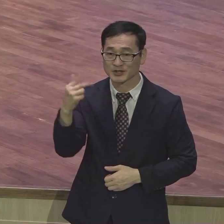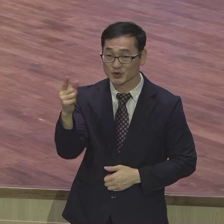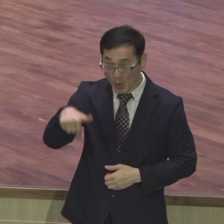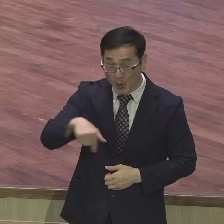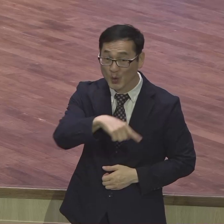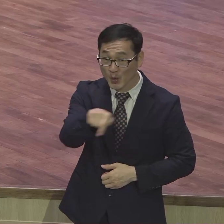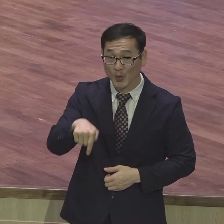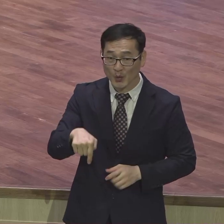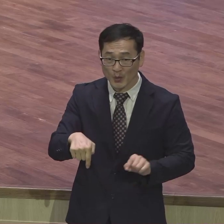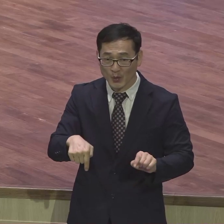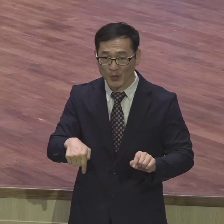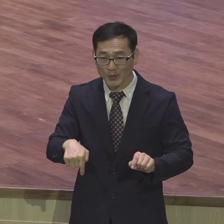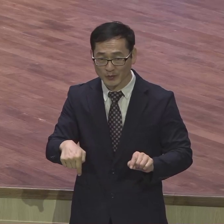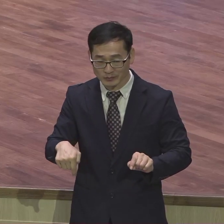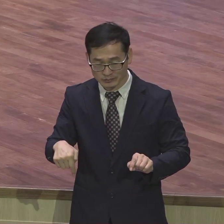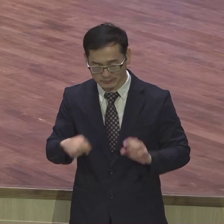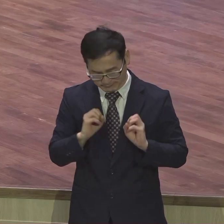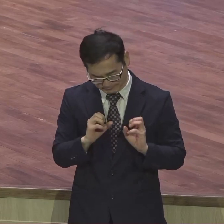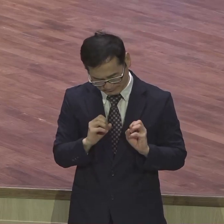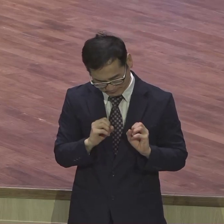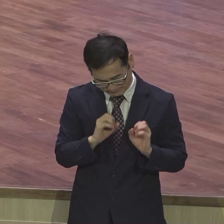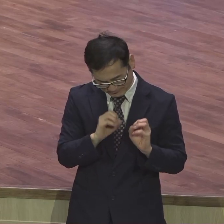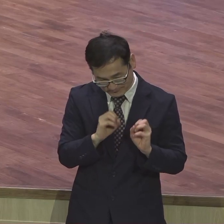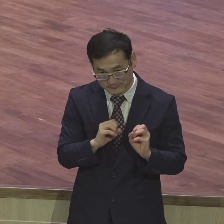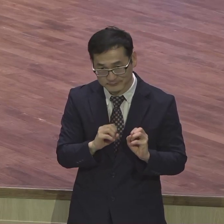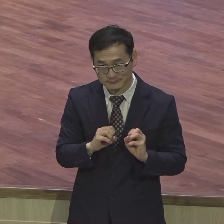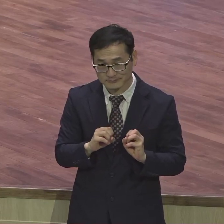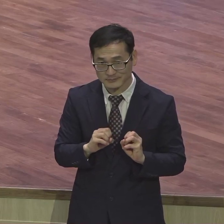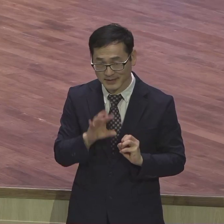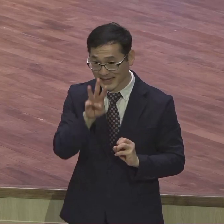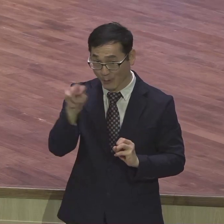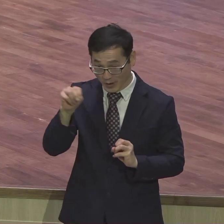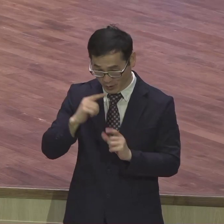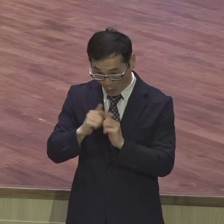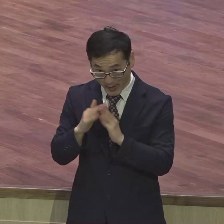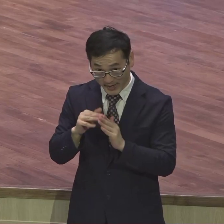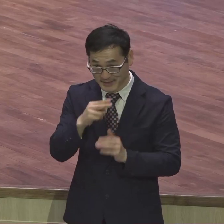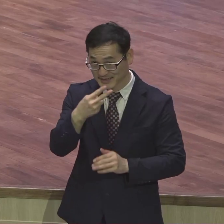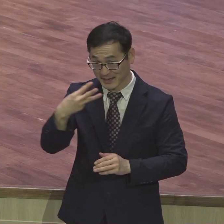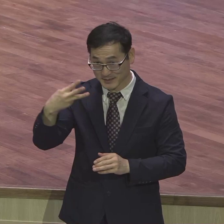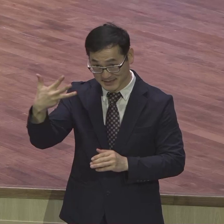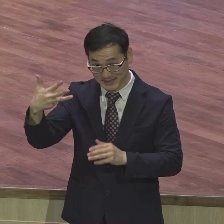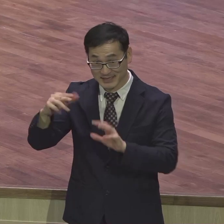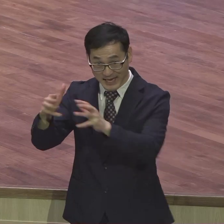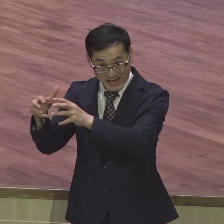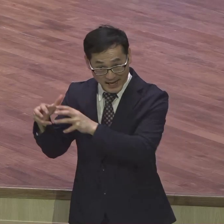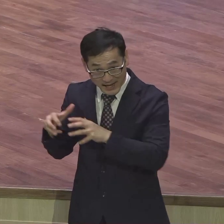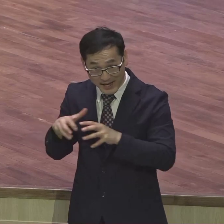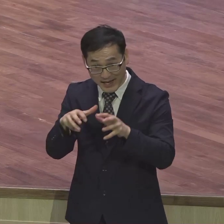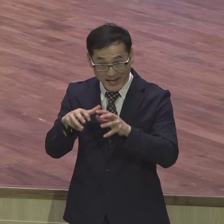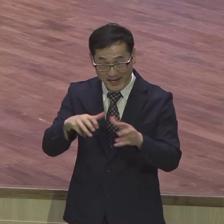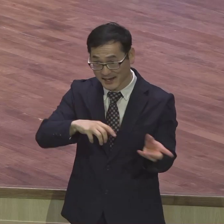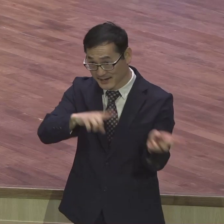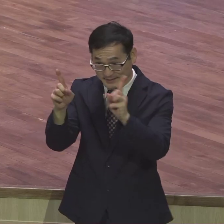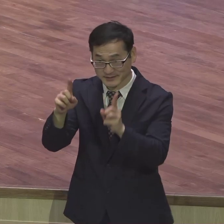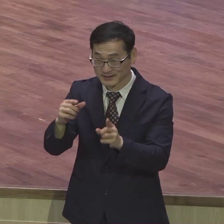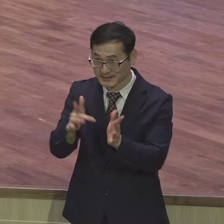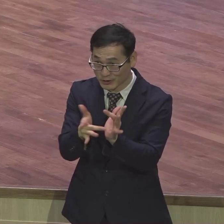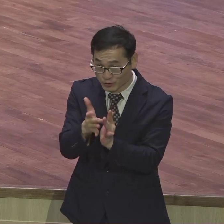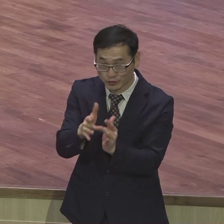역파송 성교를 감당할 예원교회 2, 3, 7 나라 살리는 나라로 쉽게 갈 수 있다 우리가 가고 보내는